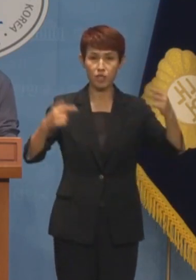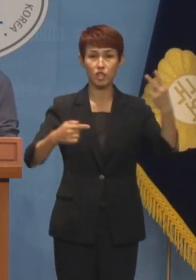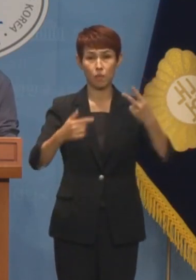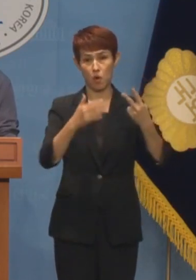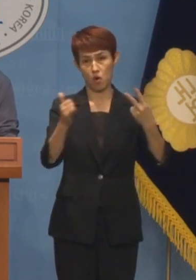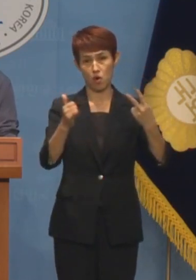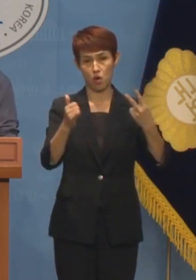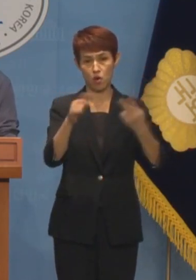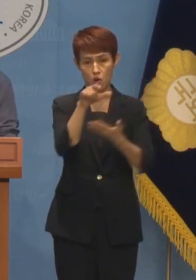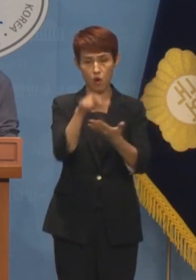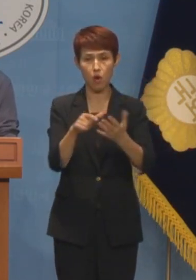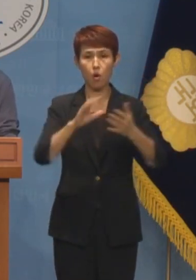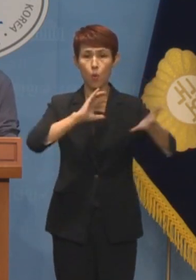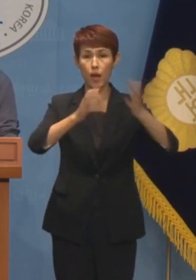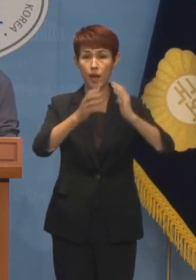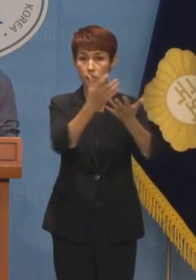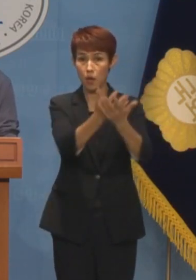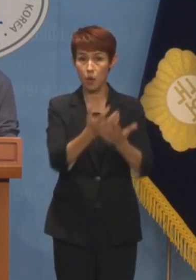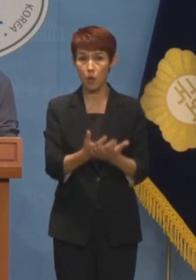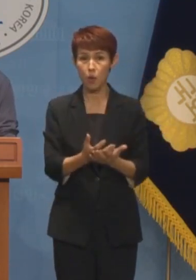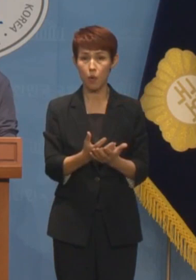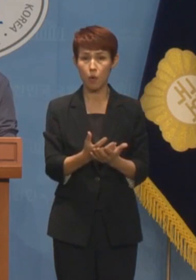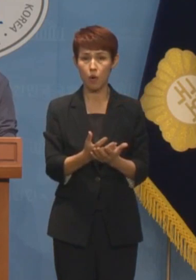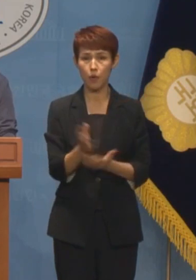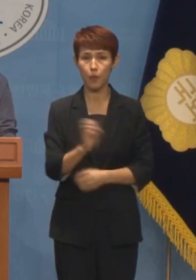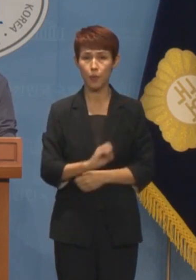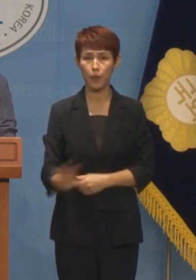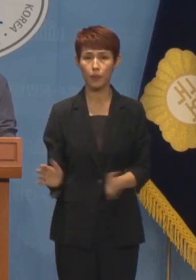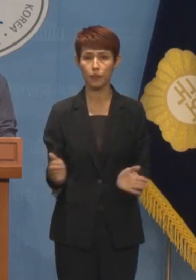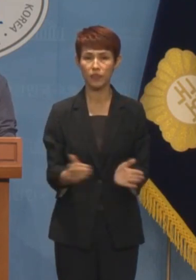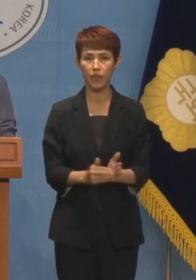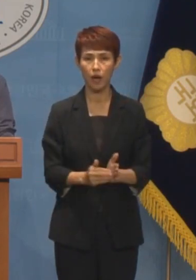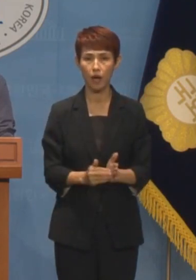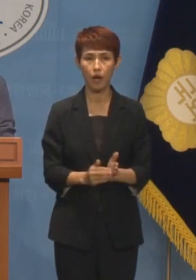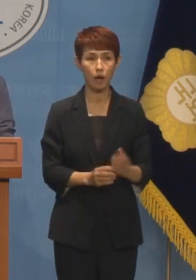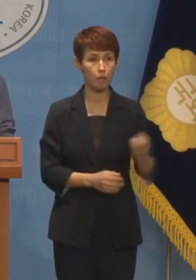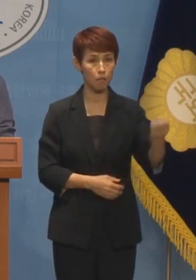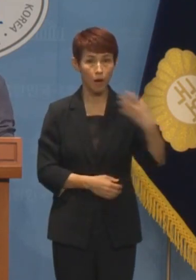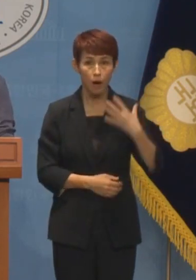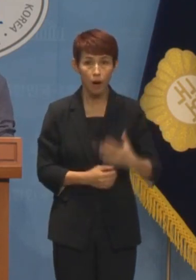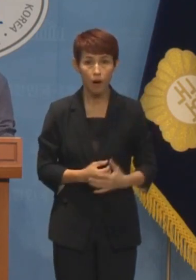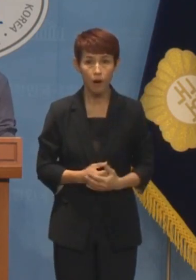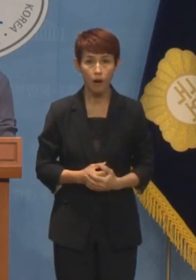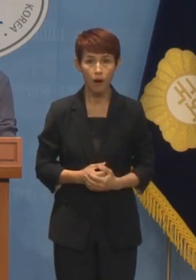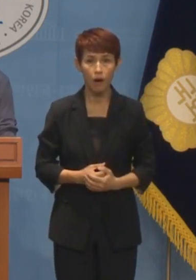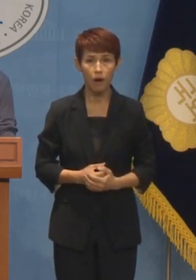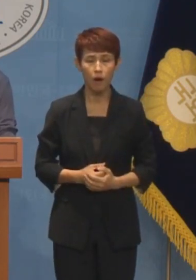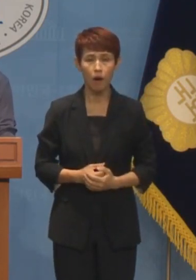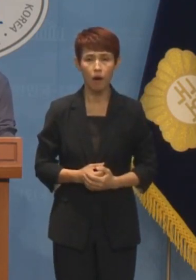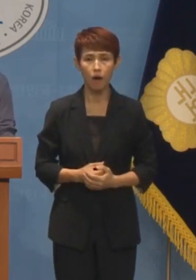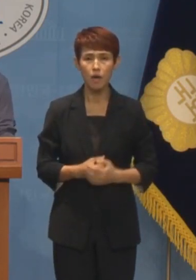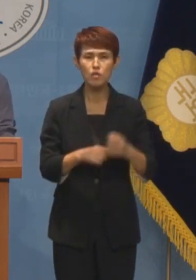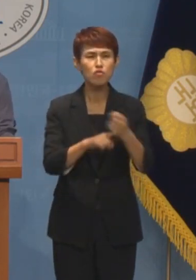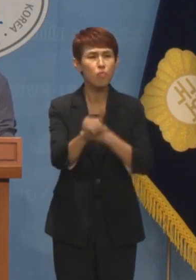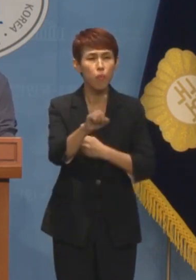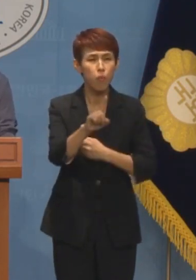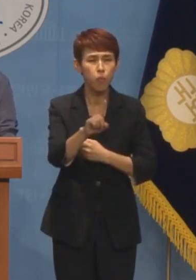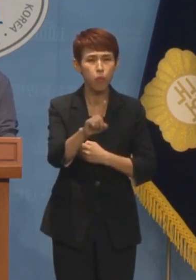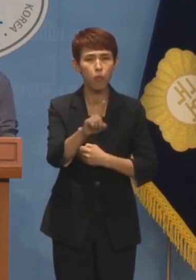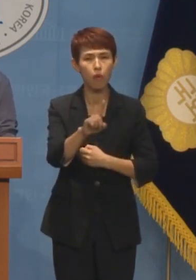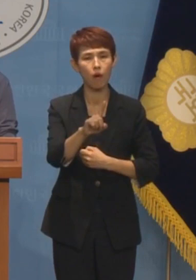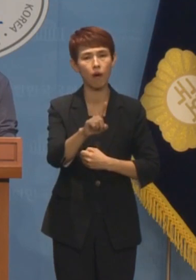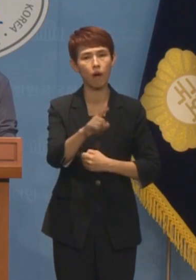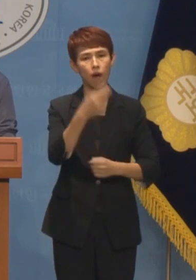관련 회의 자료를 모두 폐기했다고 버젓이 밝혔습니다. 그 이유라는 것이 참으로